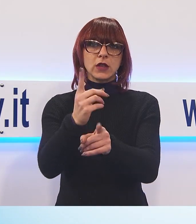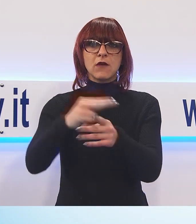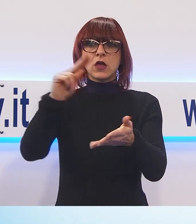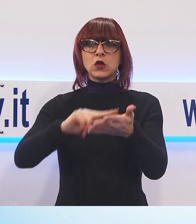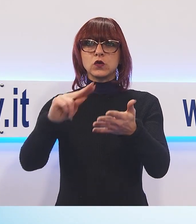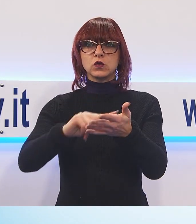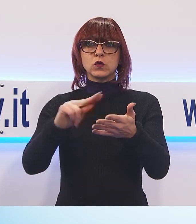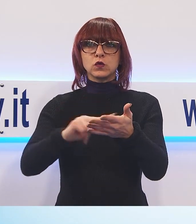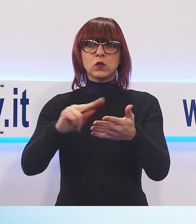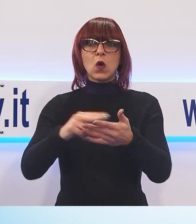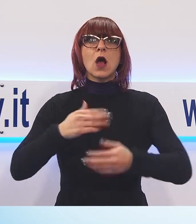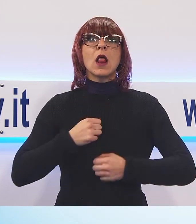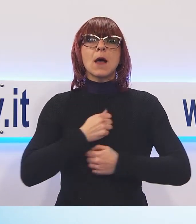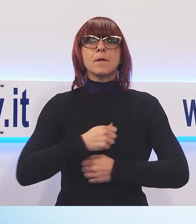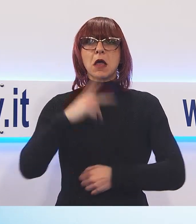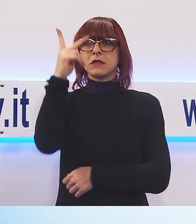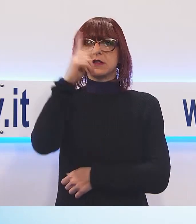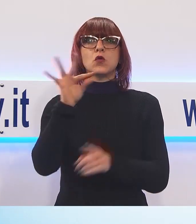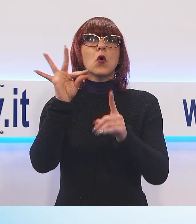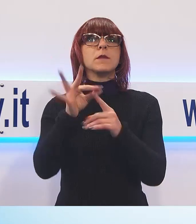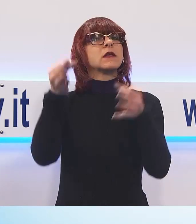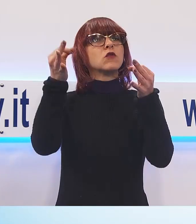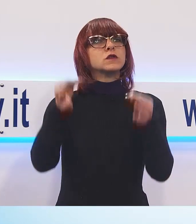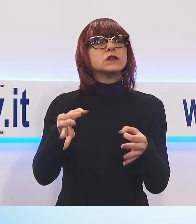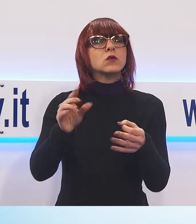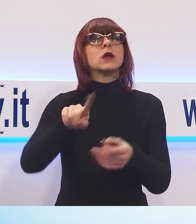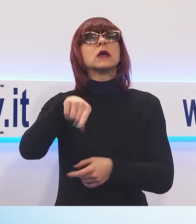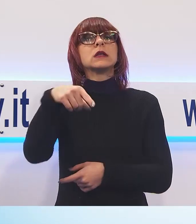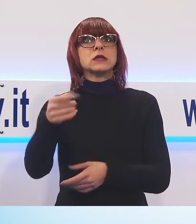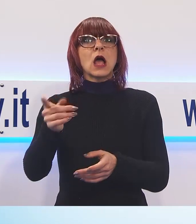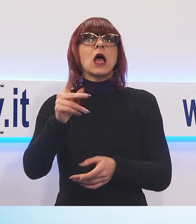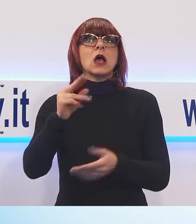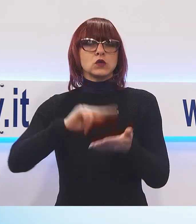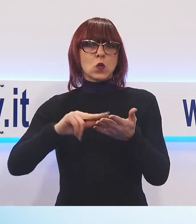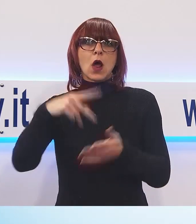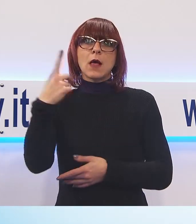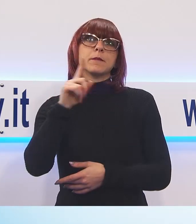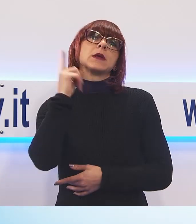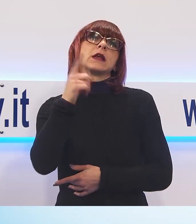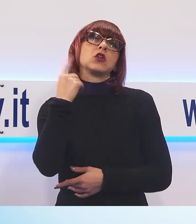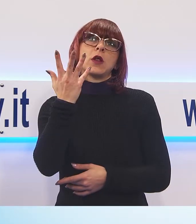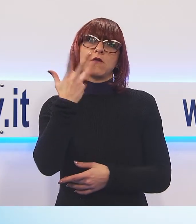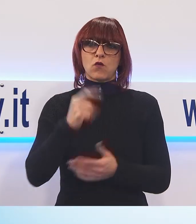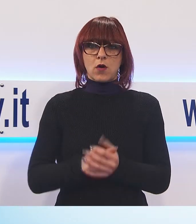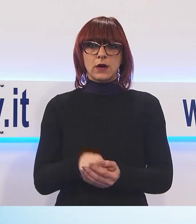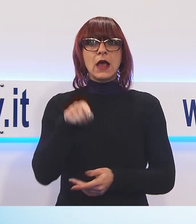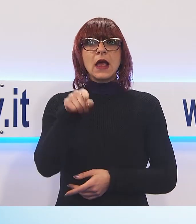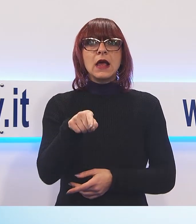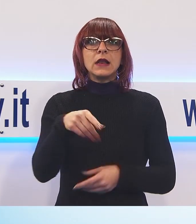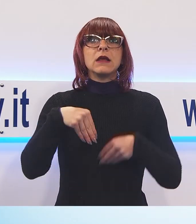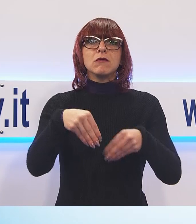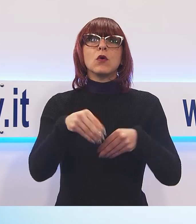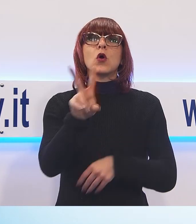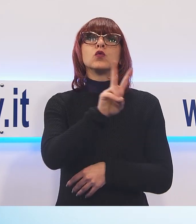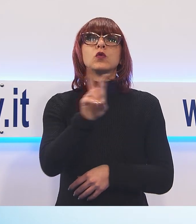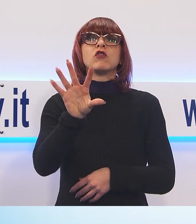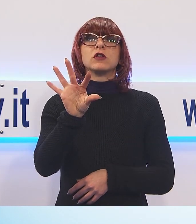di Lucca per mettere in sicurezza e migliorare la scuola, che ricordiamo ospita oltre 250 ragazzi, tra primaria e